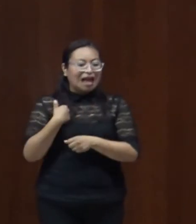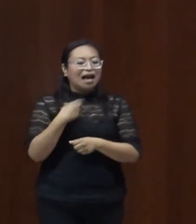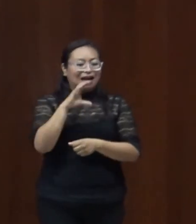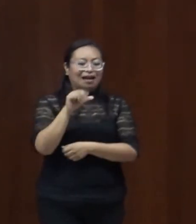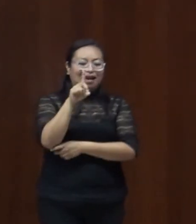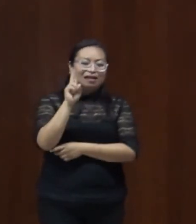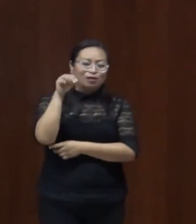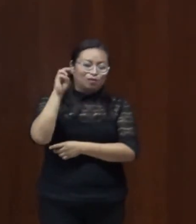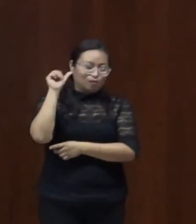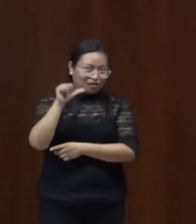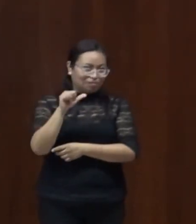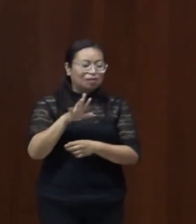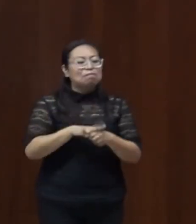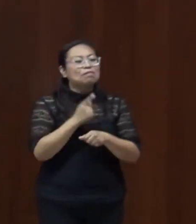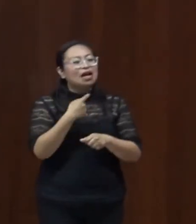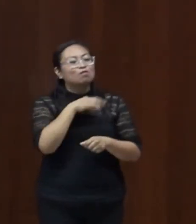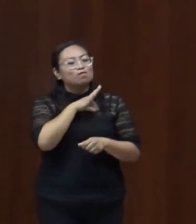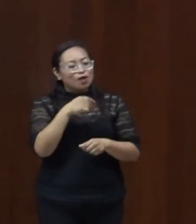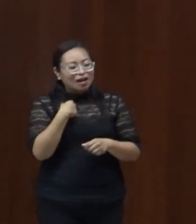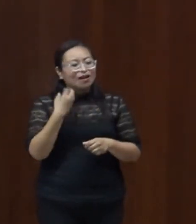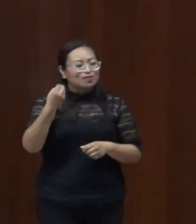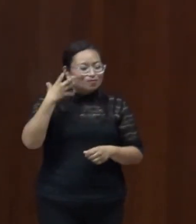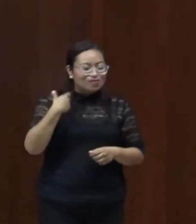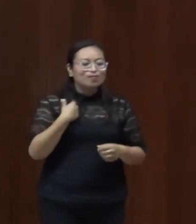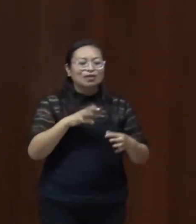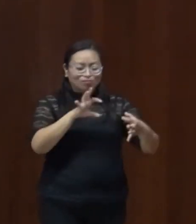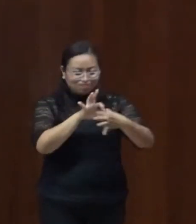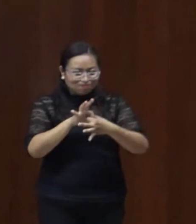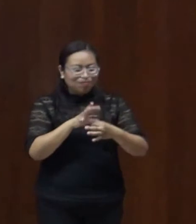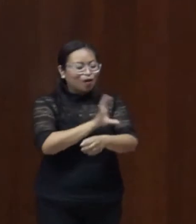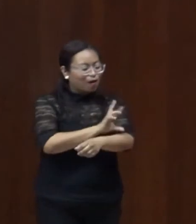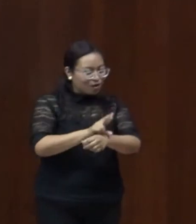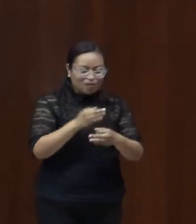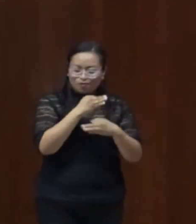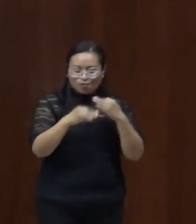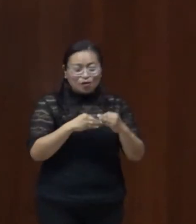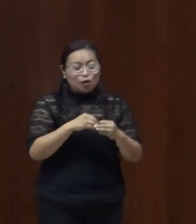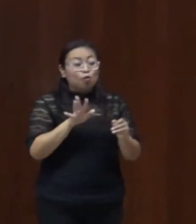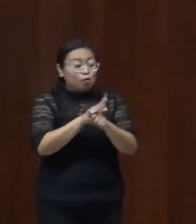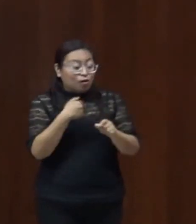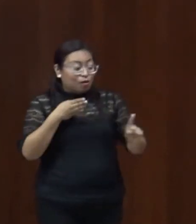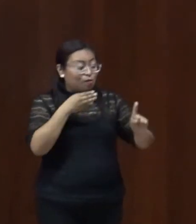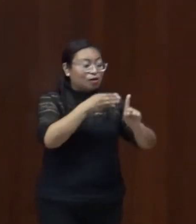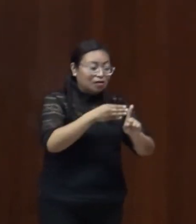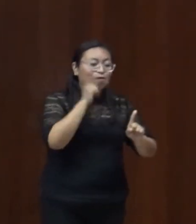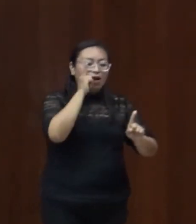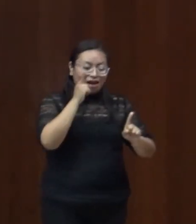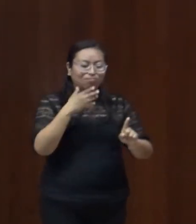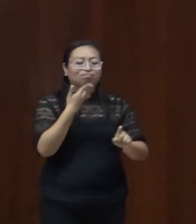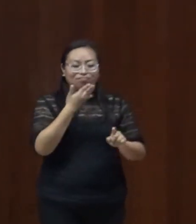NAM para reunirnos en la realización de este evento que esperamos que permita lograr el objetivo y este es